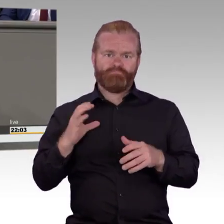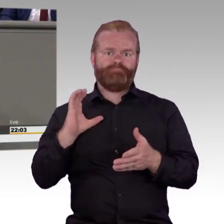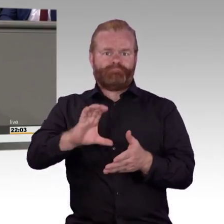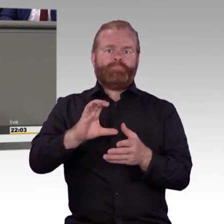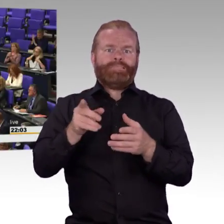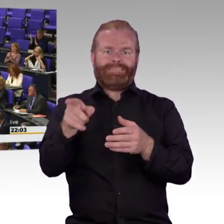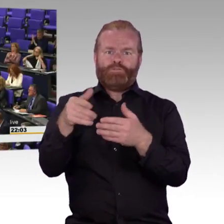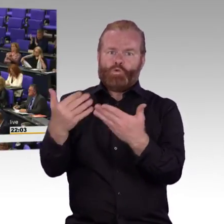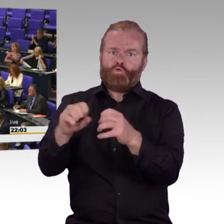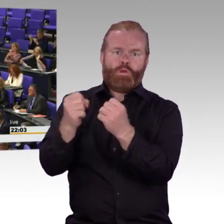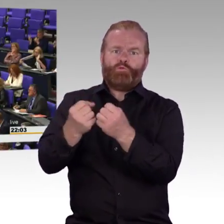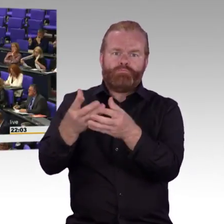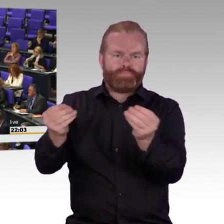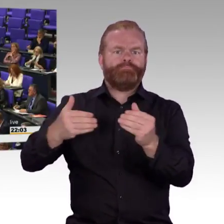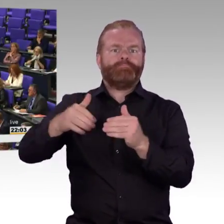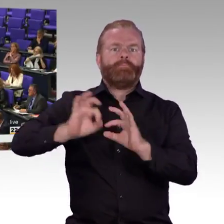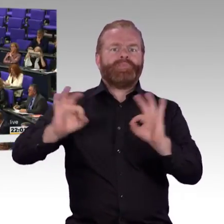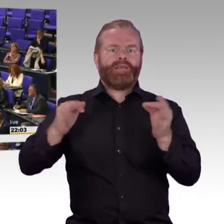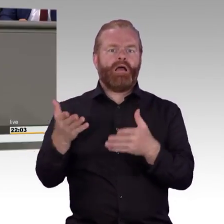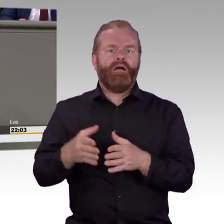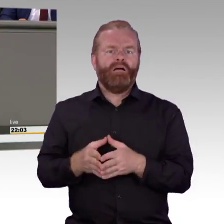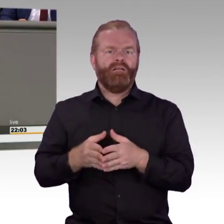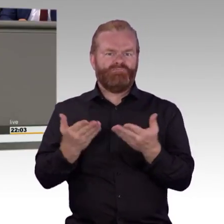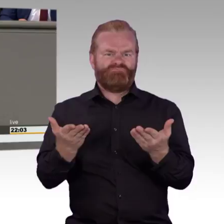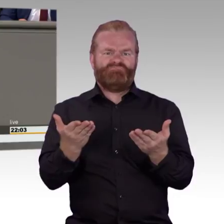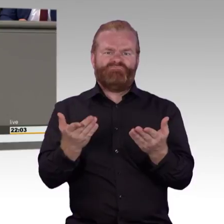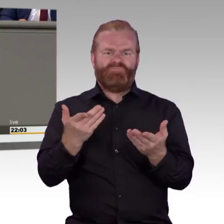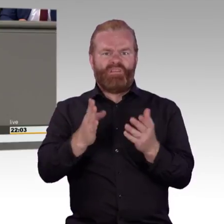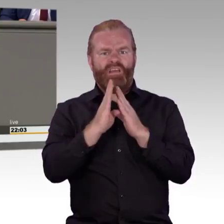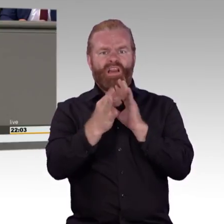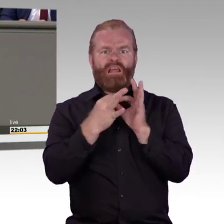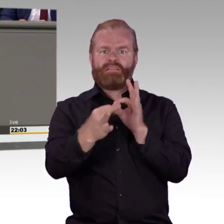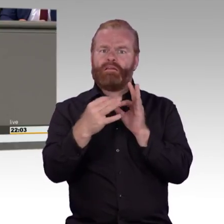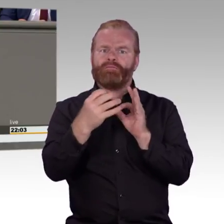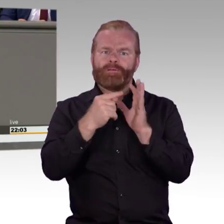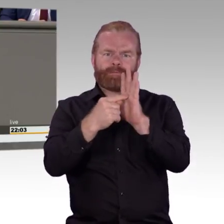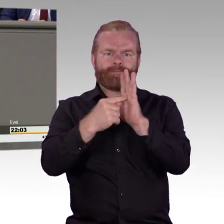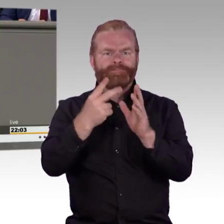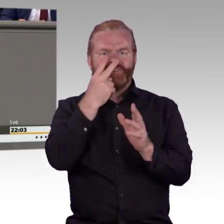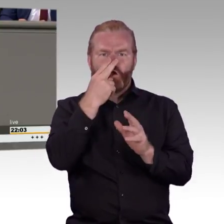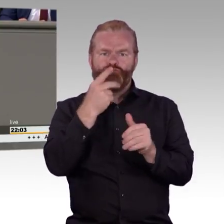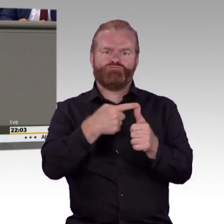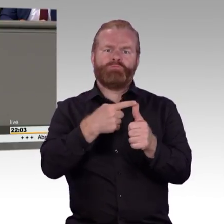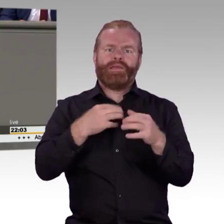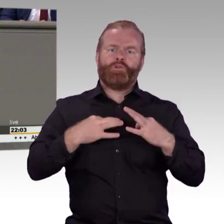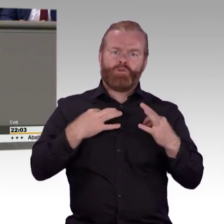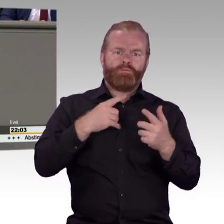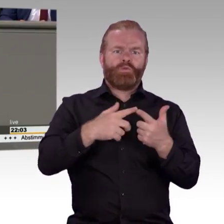wo Barrierefreiheit heute schon verpflichtend ist, da hapert es oft. Und ich finde, ein besonders peinliches Beispiel ist,